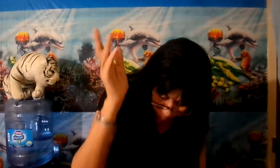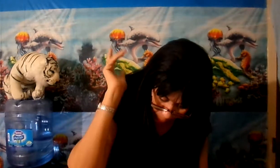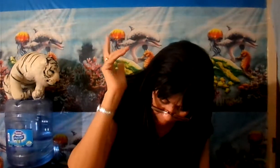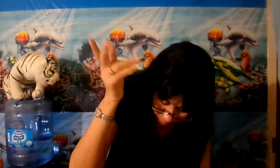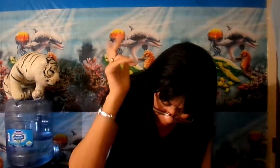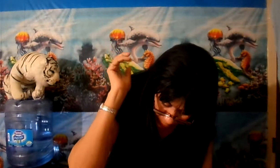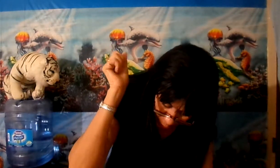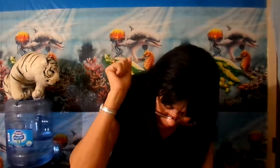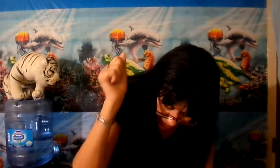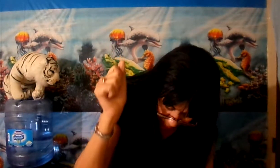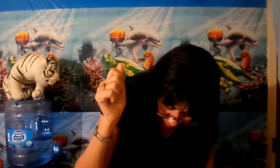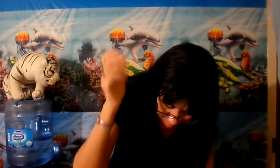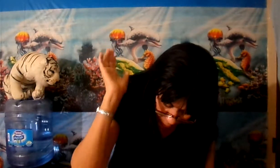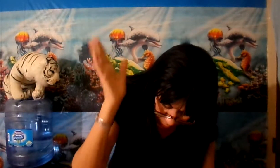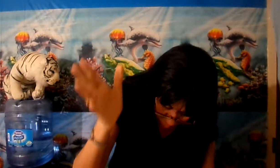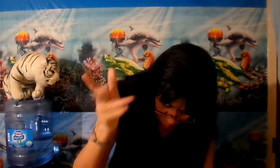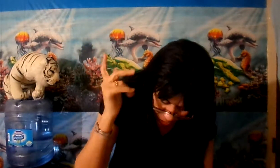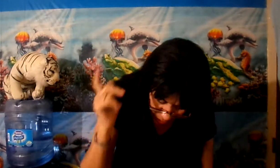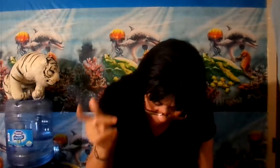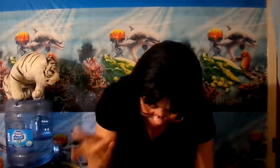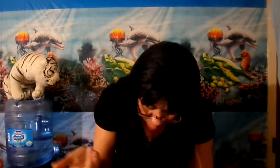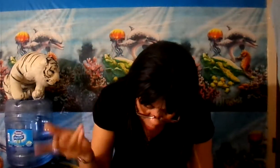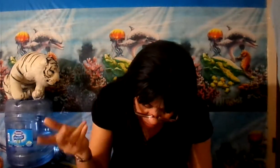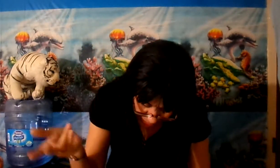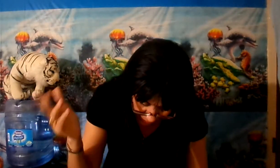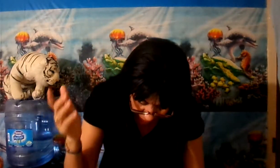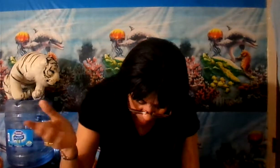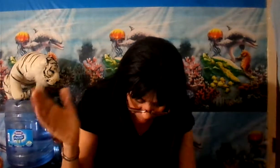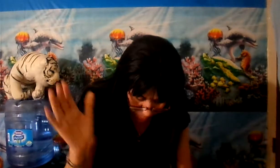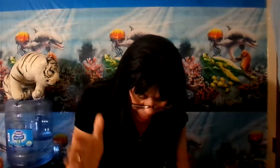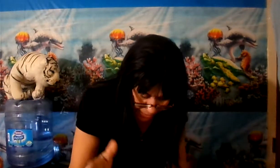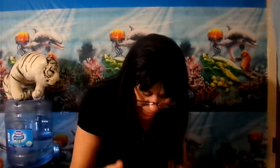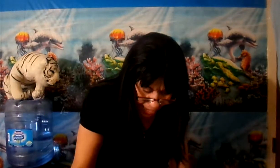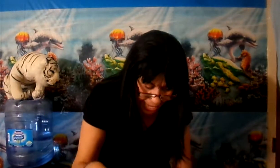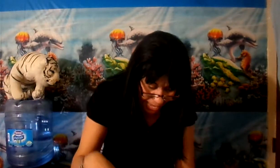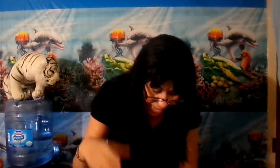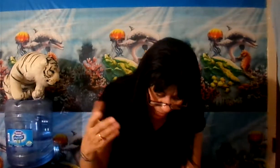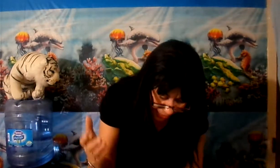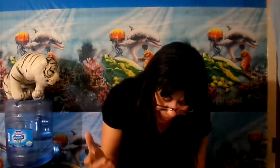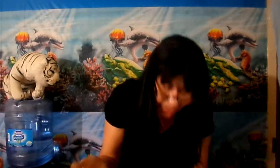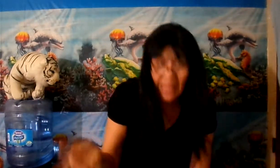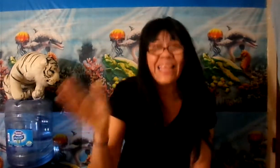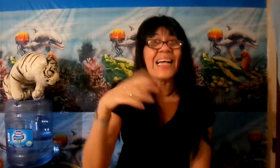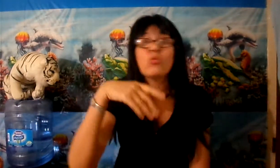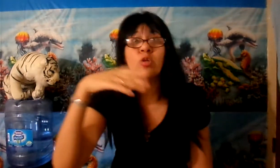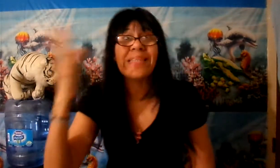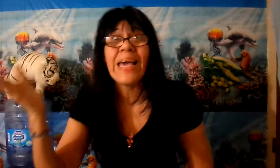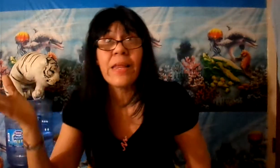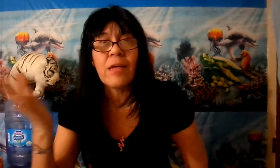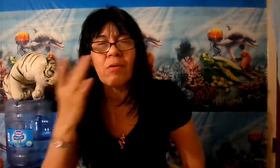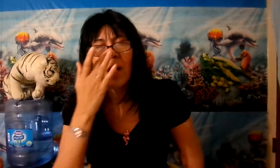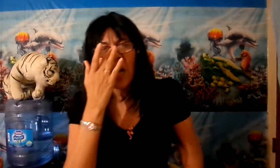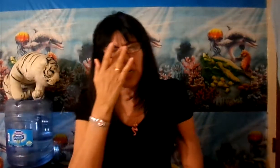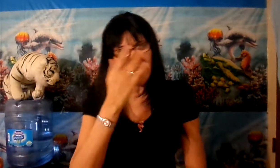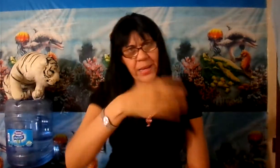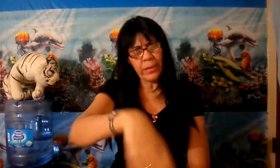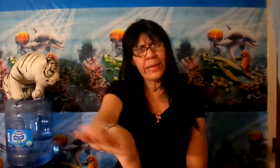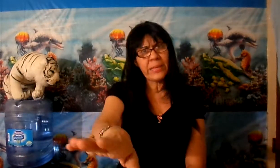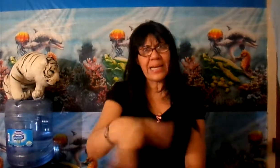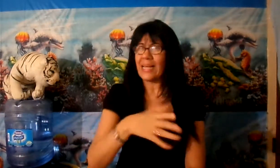por múltiples casamientos y divorcios. Sin embargo, gozan de increíble popularidad en la vida del adulterio. Quiere decir que hay gente que le